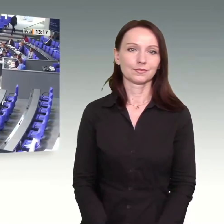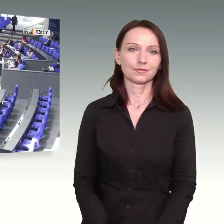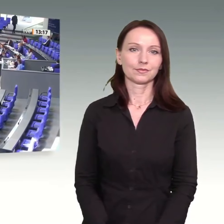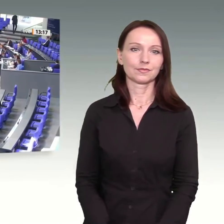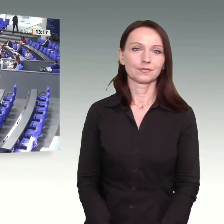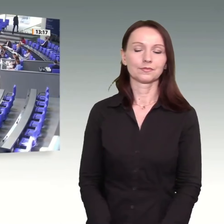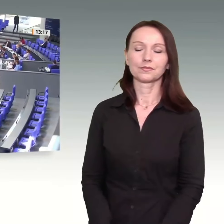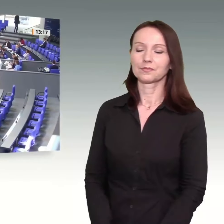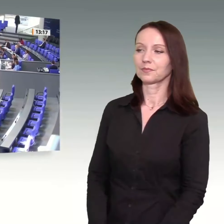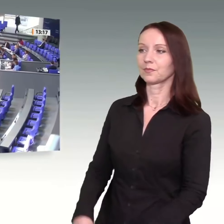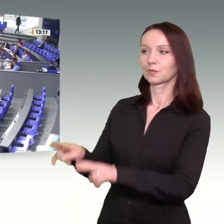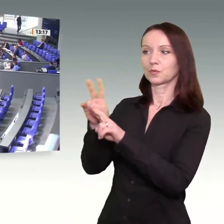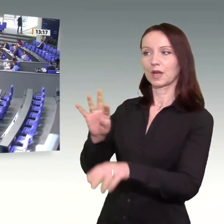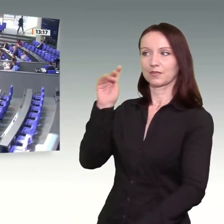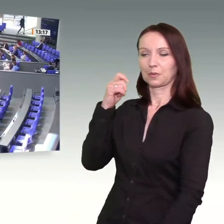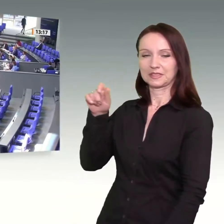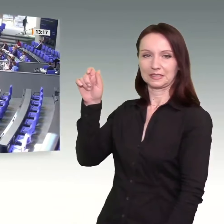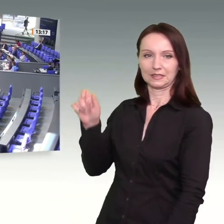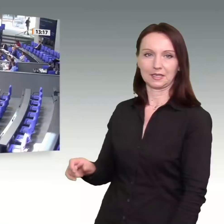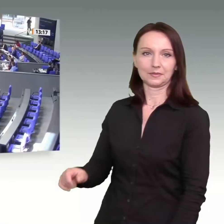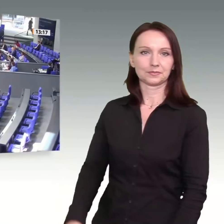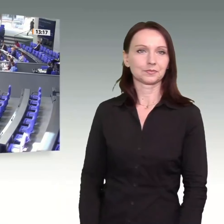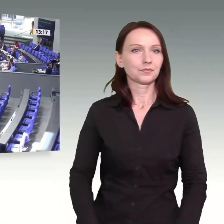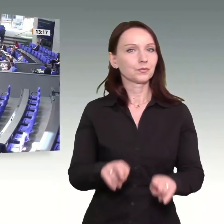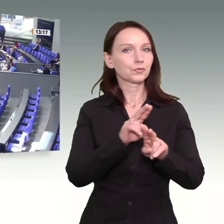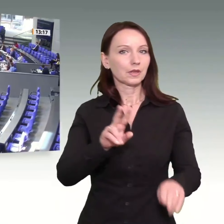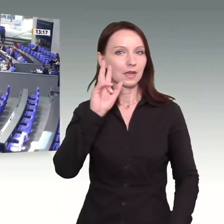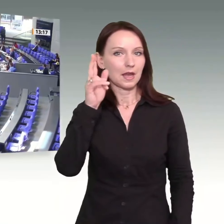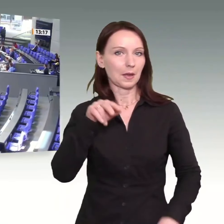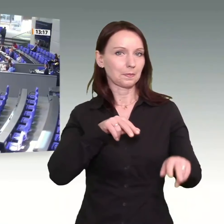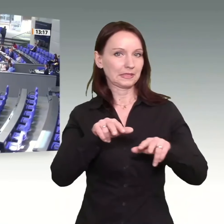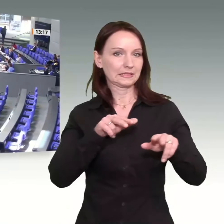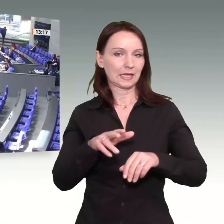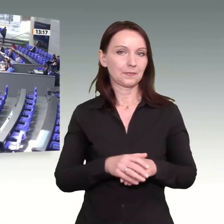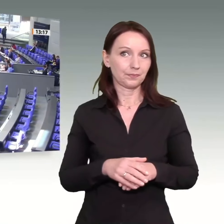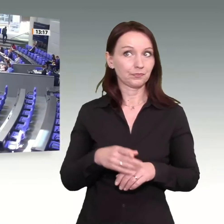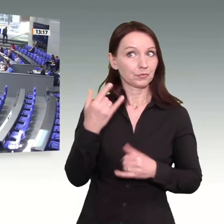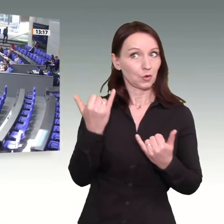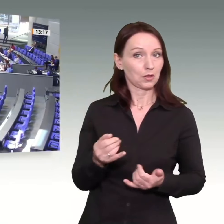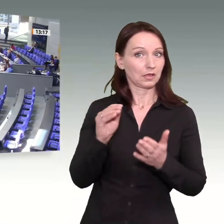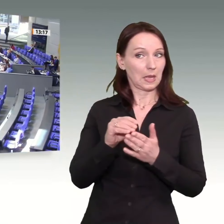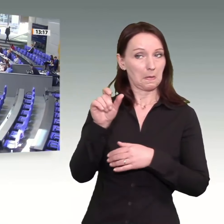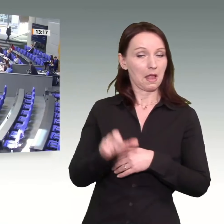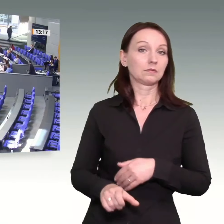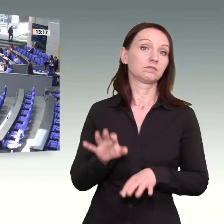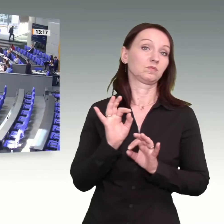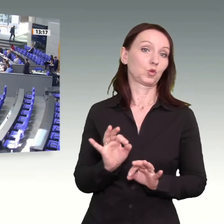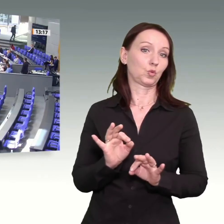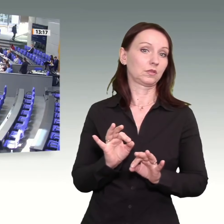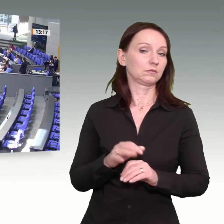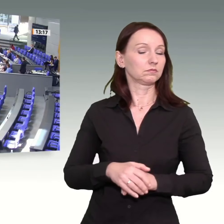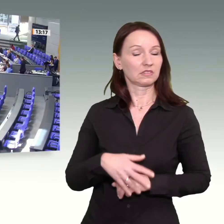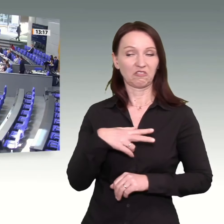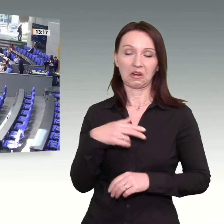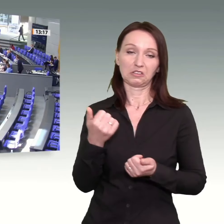Sehr geehrte Frau Präsidentin! Sehr geehrter Herr Minister! Gut, dass Sie heute dabei sind. Finde ich wirklich